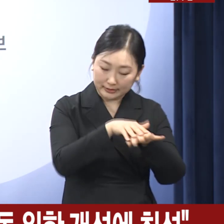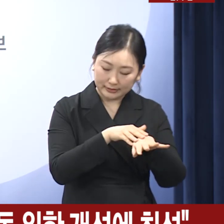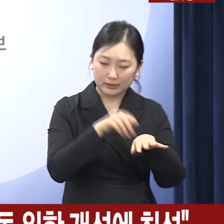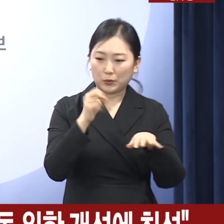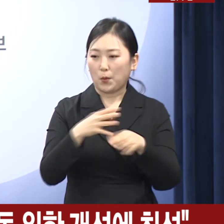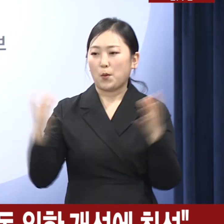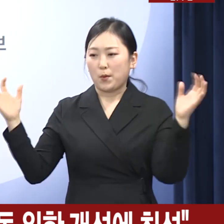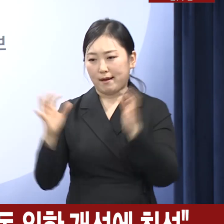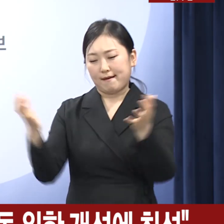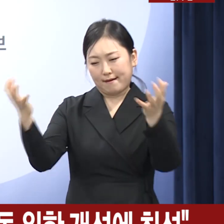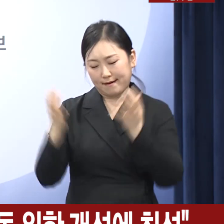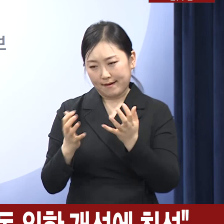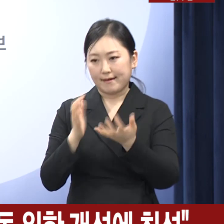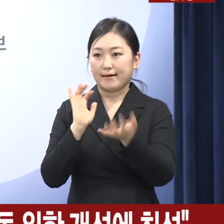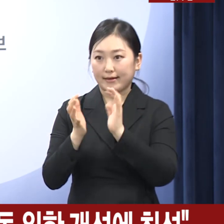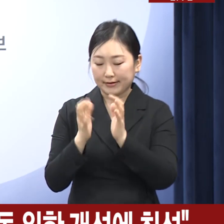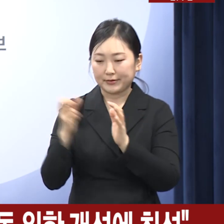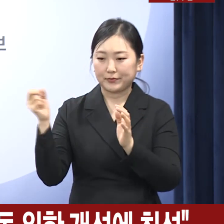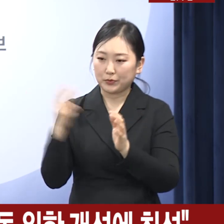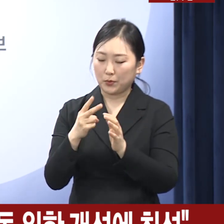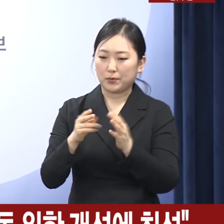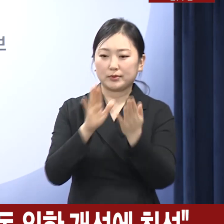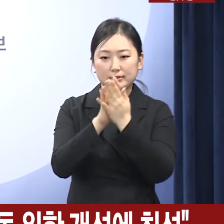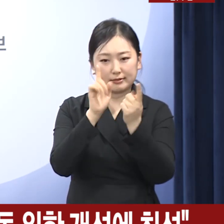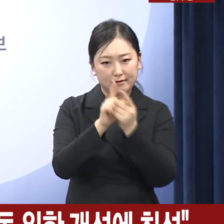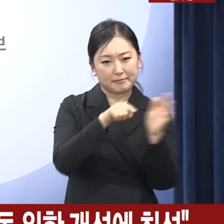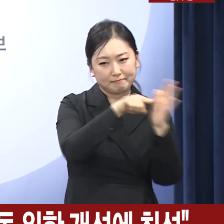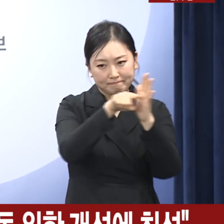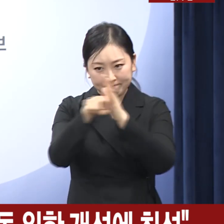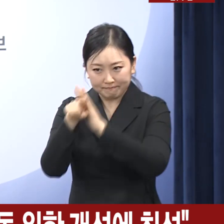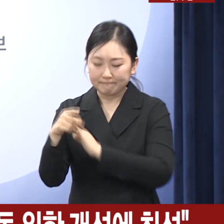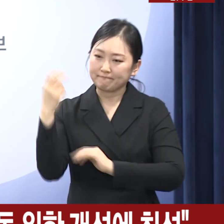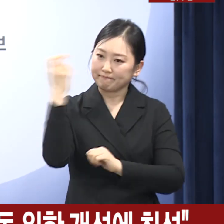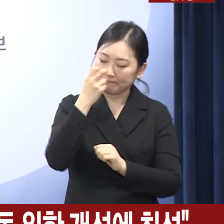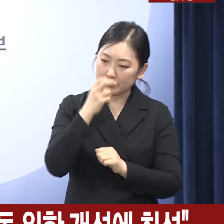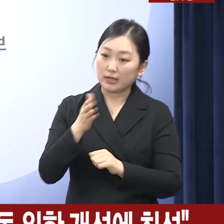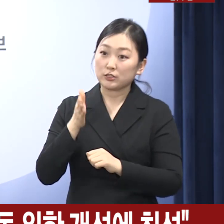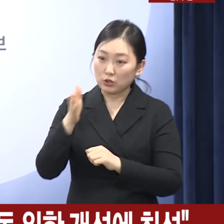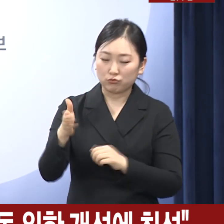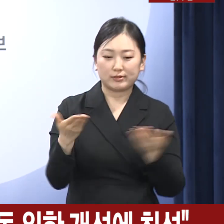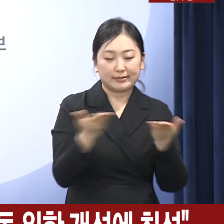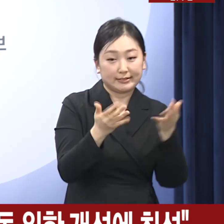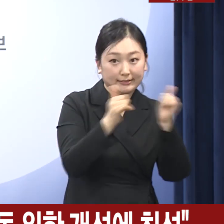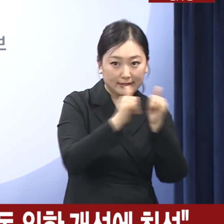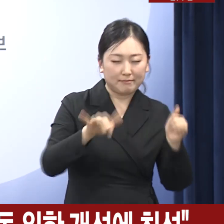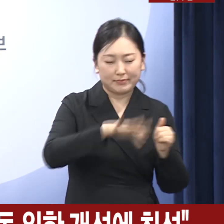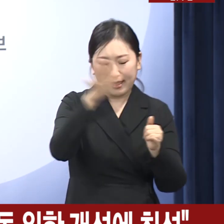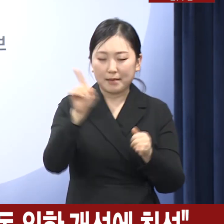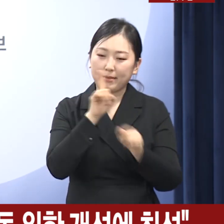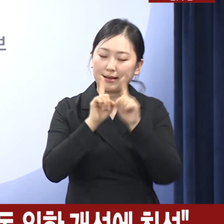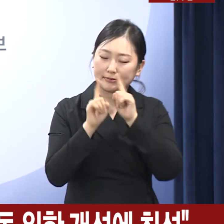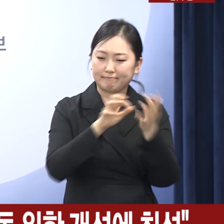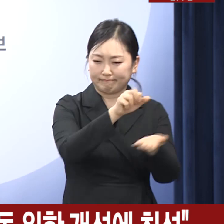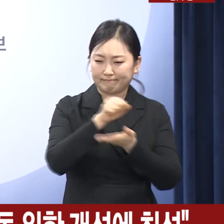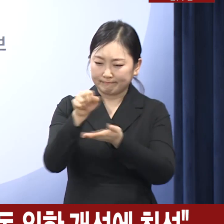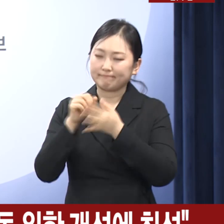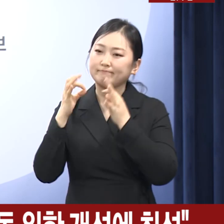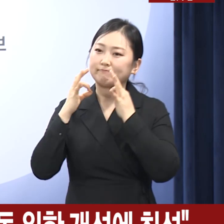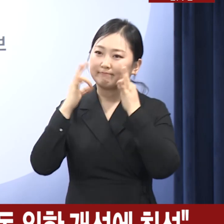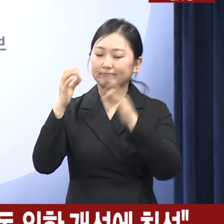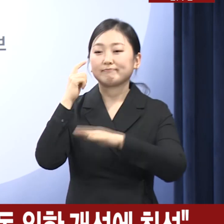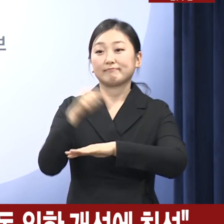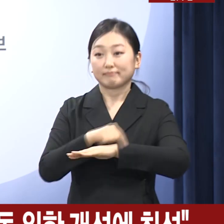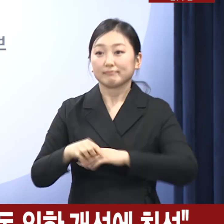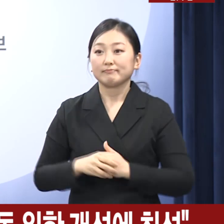간담회, 지역 의료 현장 방문 등을 통해 전문가와 현장의 의견을 폭넓게 수렴할 계획입니다.